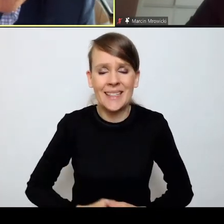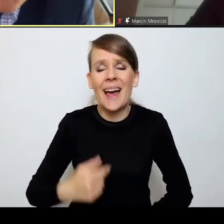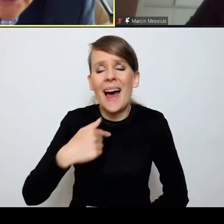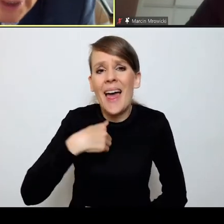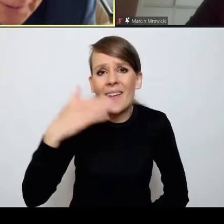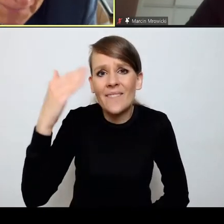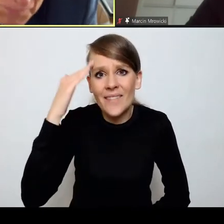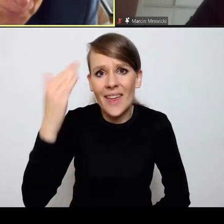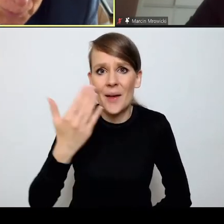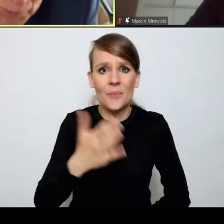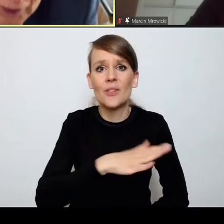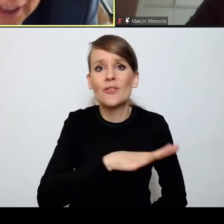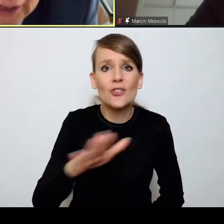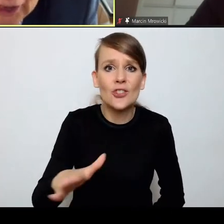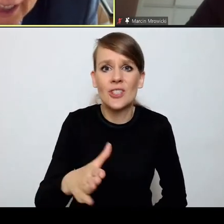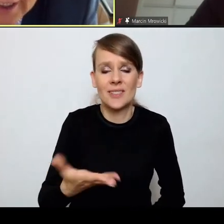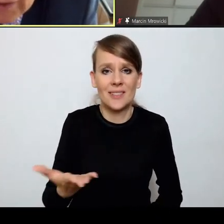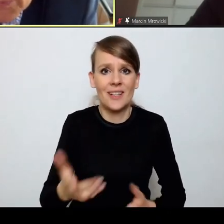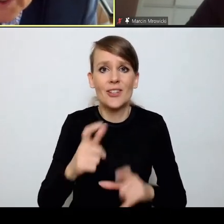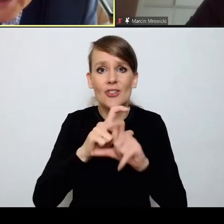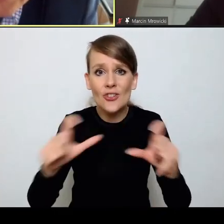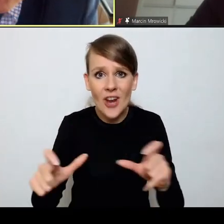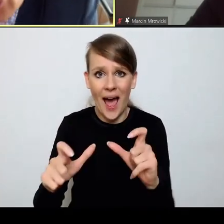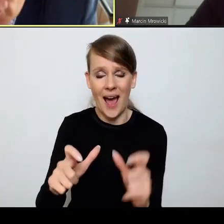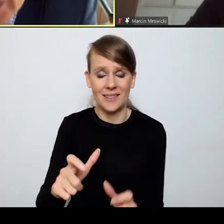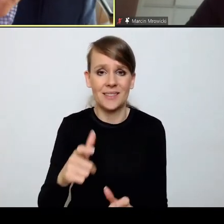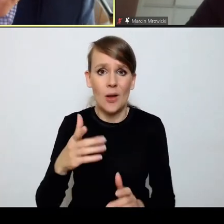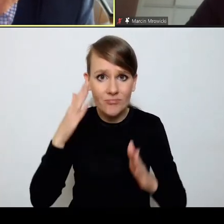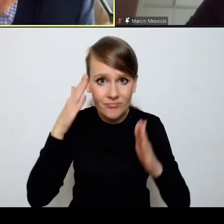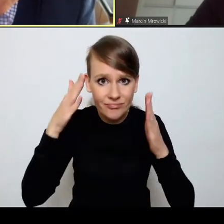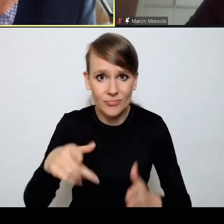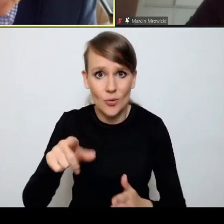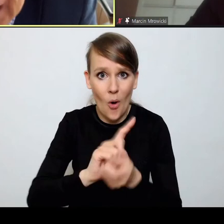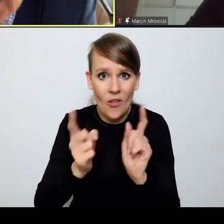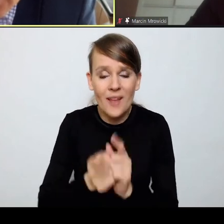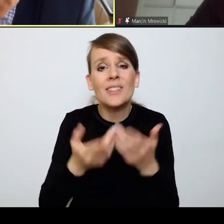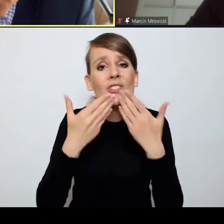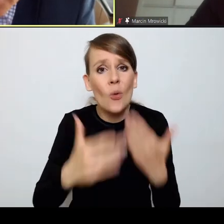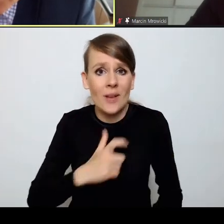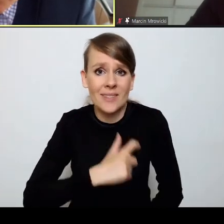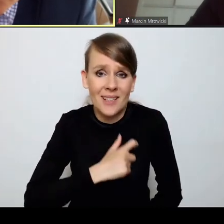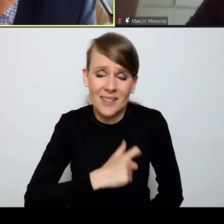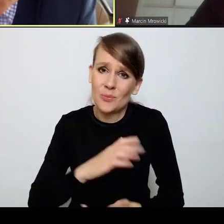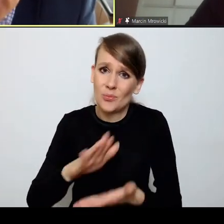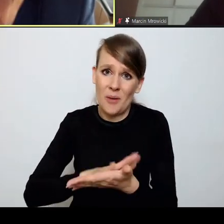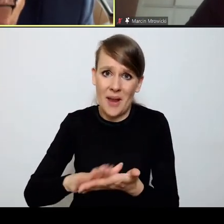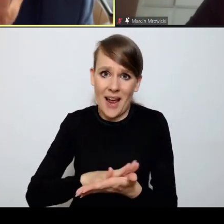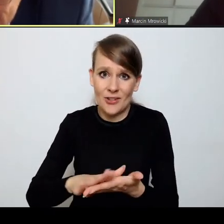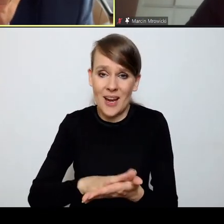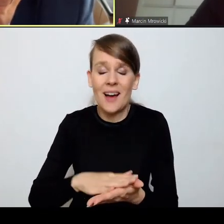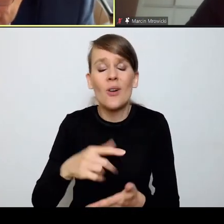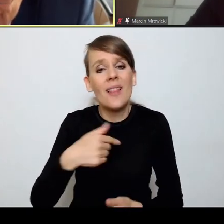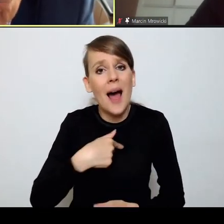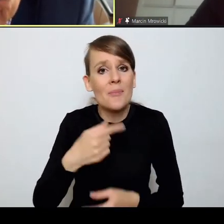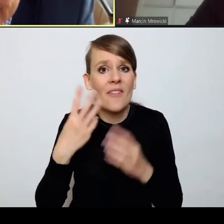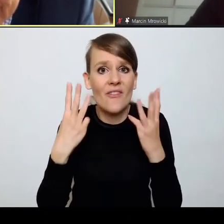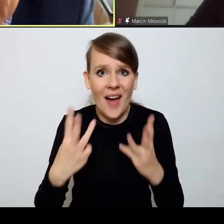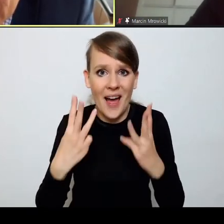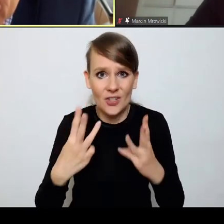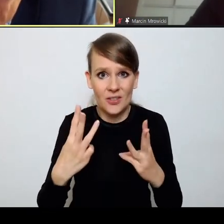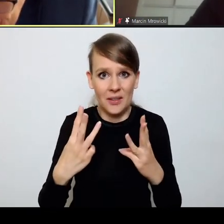sprawę z tego, że wszyscy poświęcacie czas na to spotkanie, to dziękuję serdecznie i raz jeszcze przepraszam. To jest dla mnie bardzo ważne, żeby to